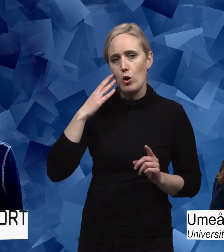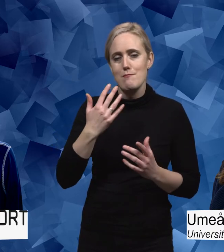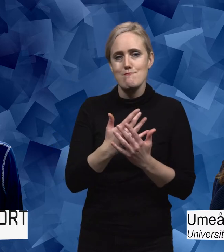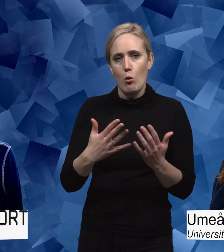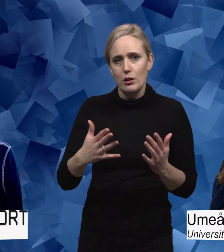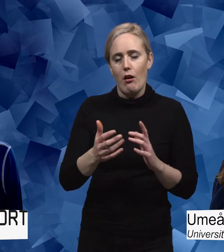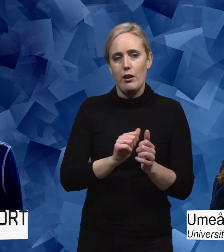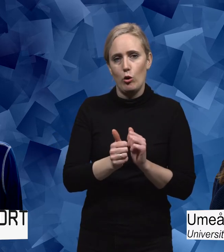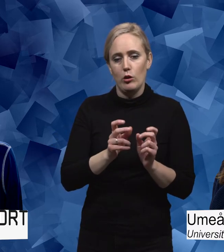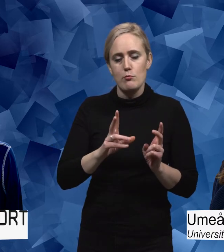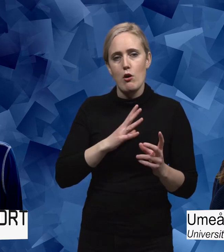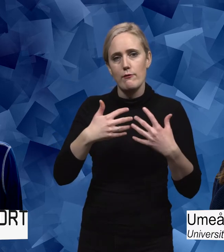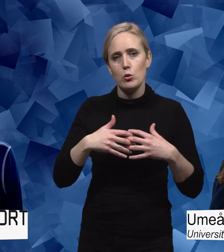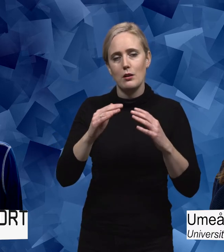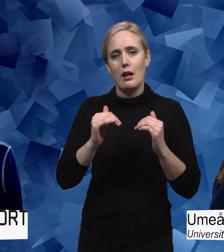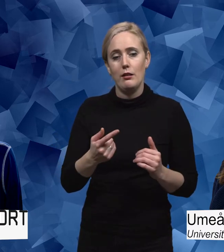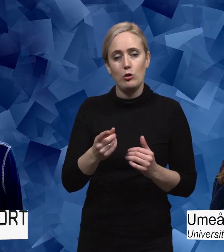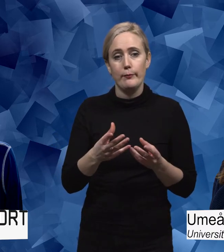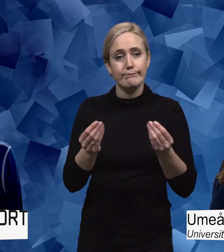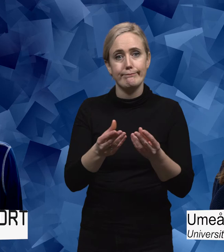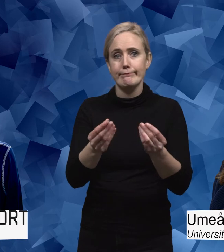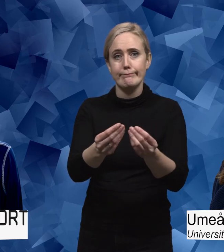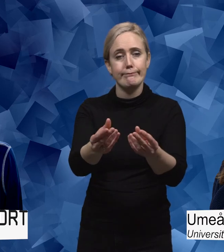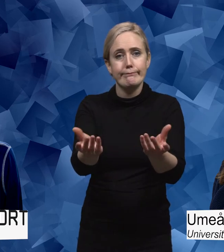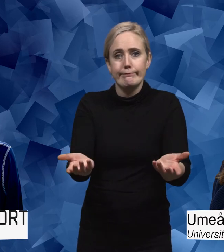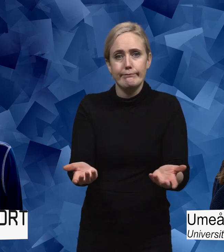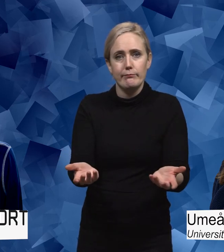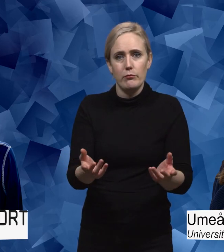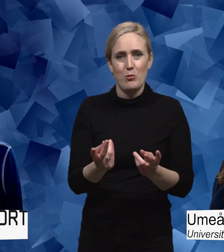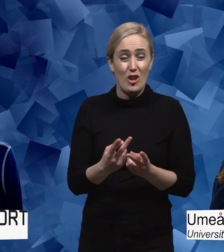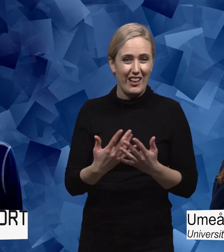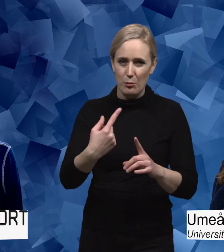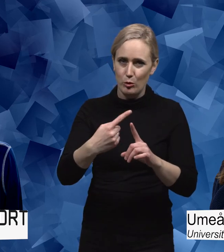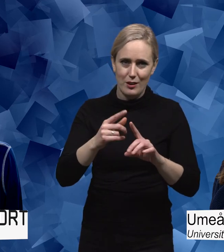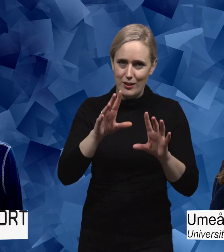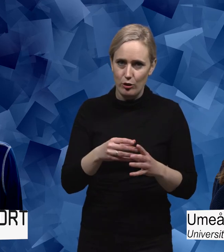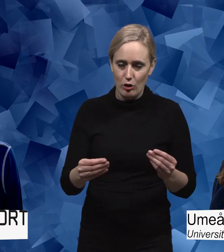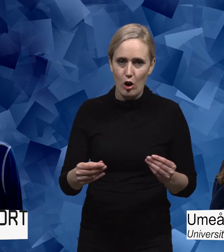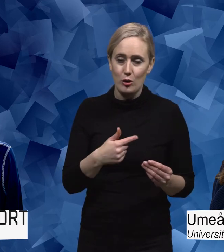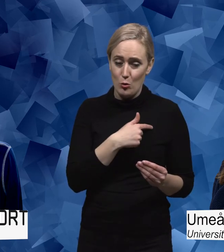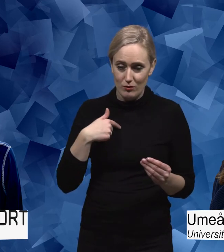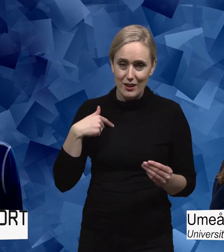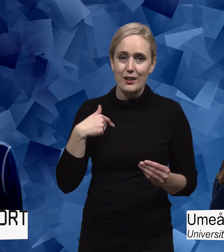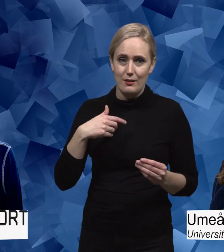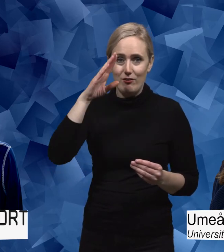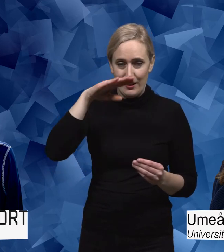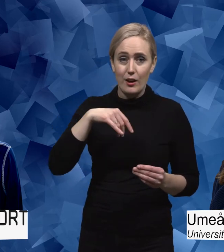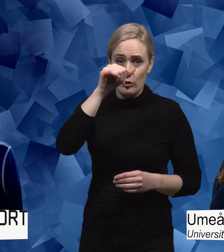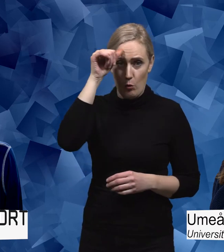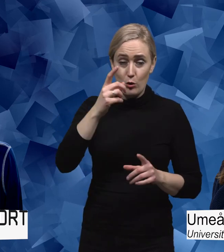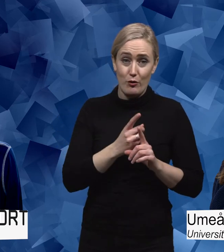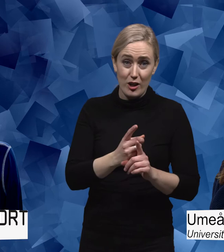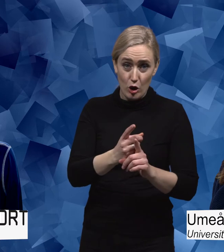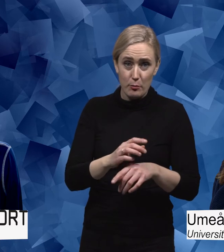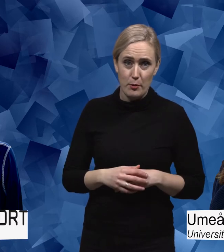idrottare med funktionsnedsättning försvann från idrotten. Det är ju såklart inget positivt resultat. Det kommer vi ha svårt att följa upp.